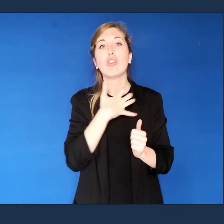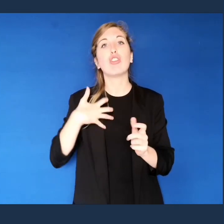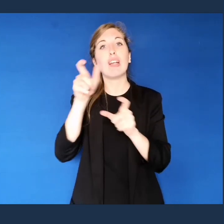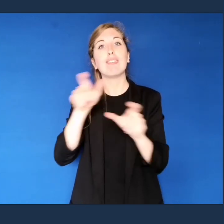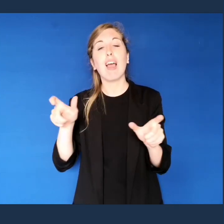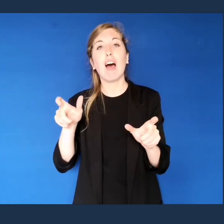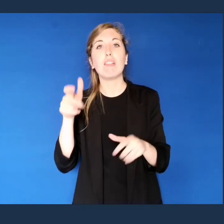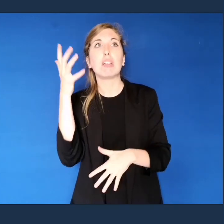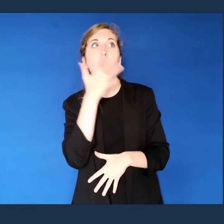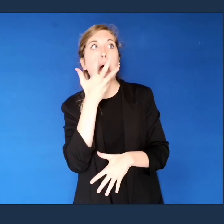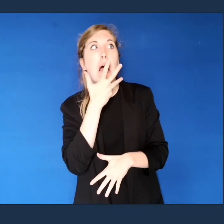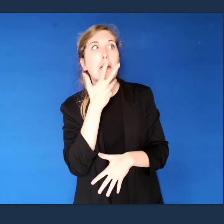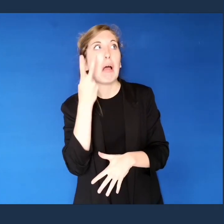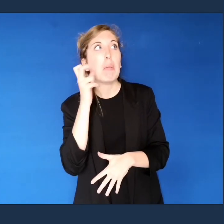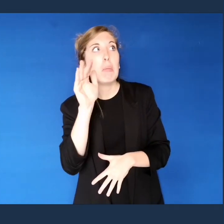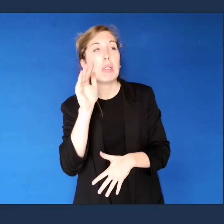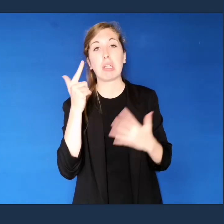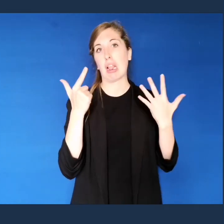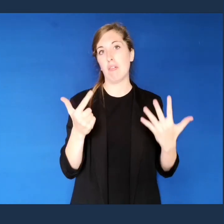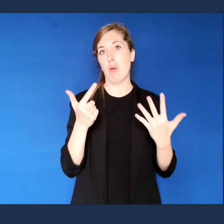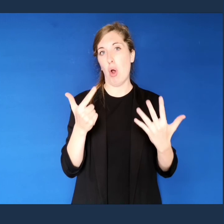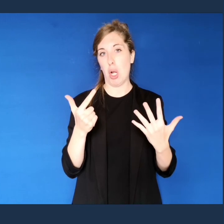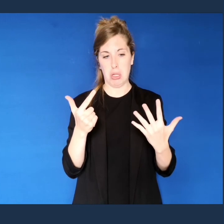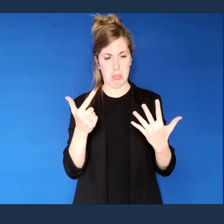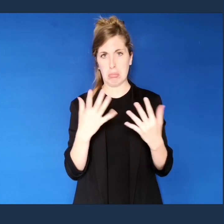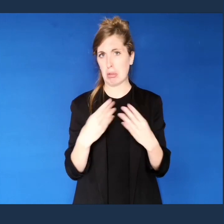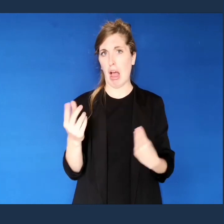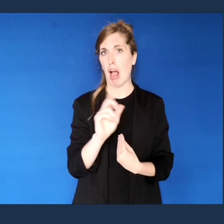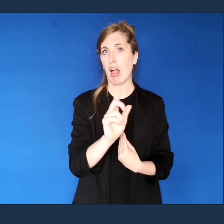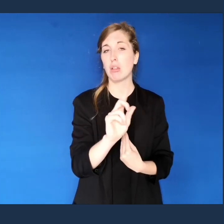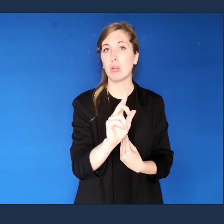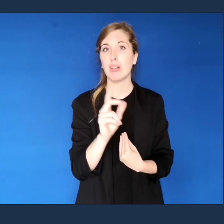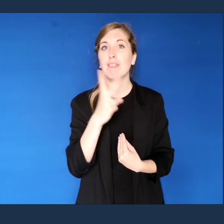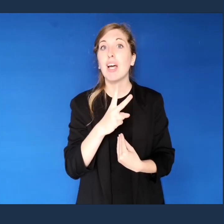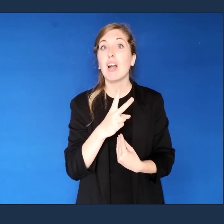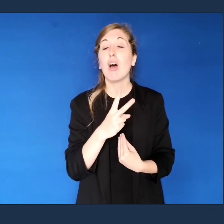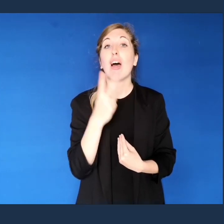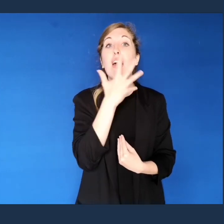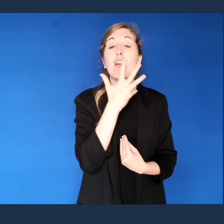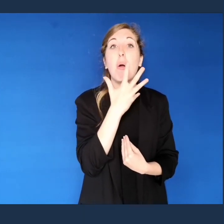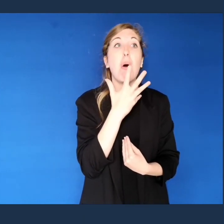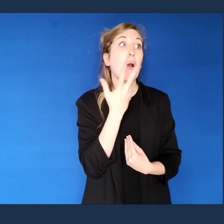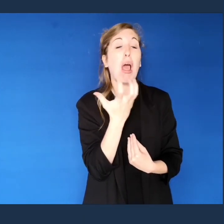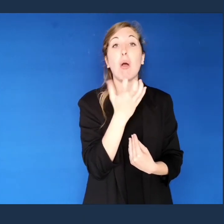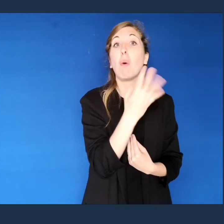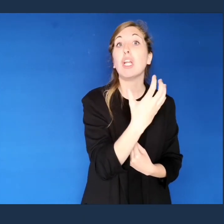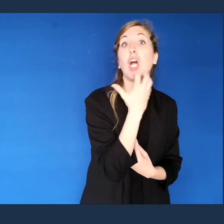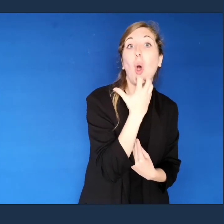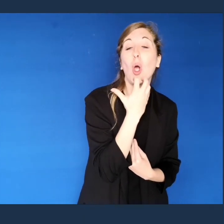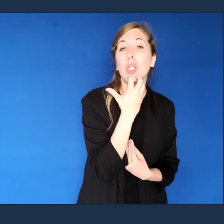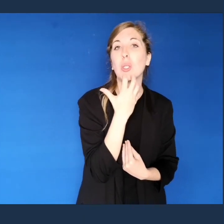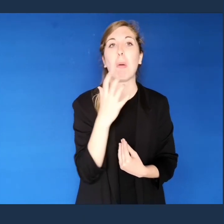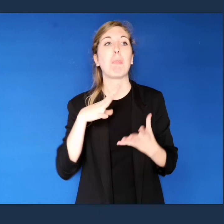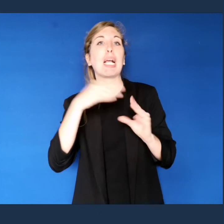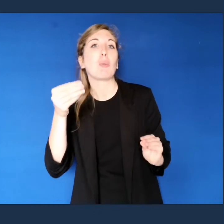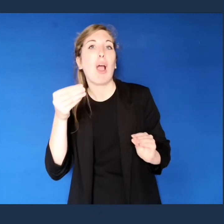previsione per circa 7 volte. Non sono molti, ma se capitano a Ferragosto, a Pasquetta o per il compleanno che